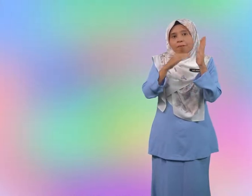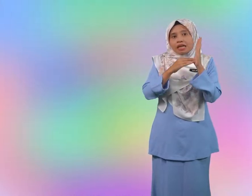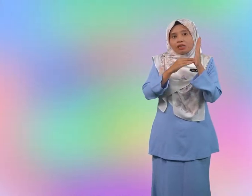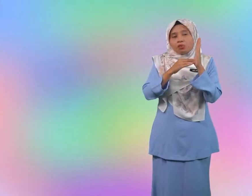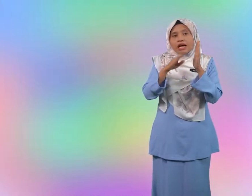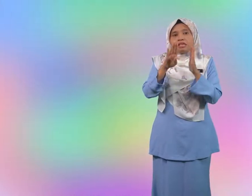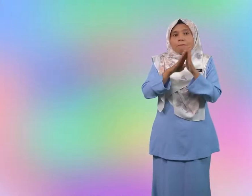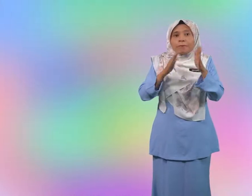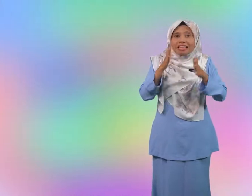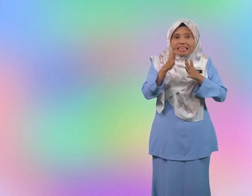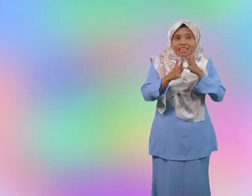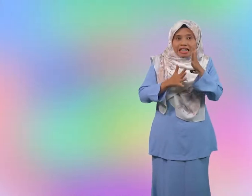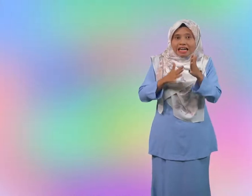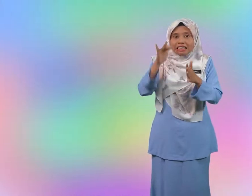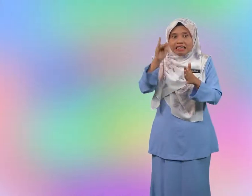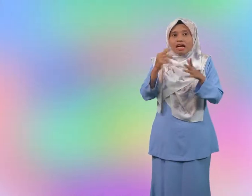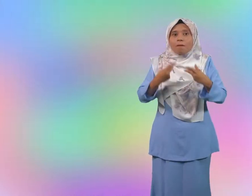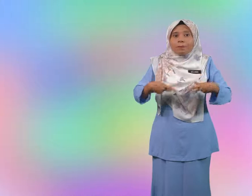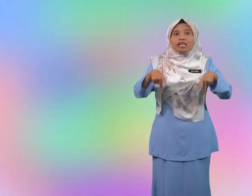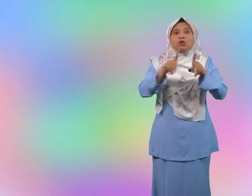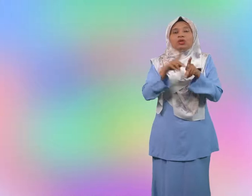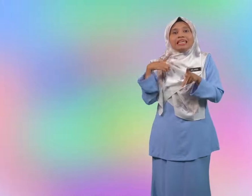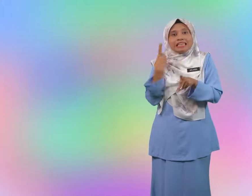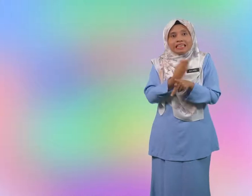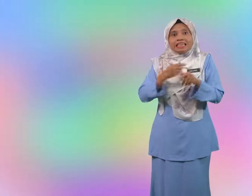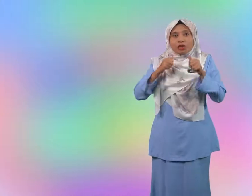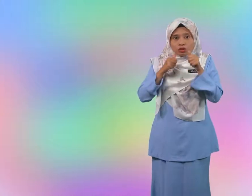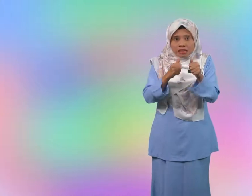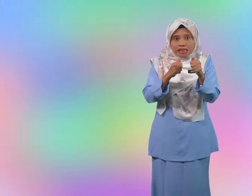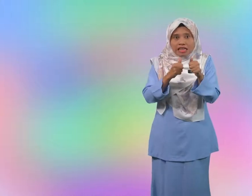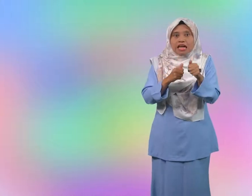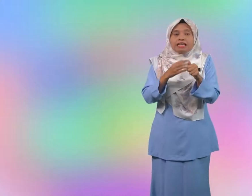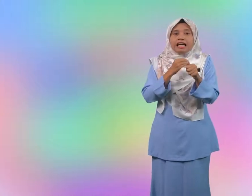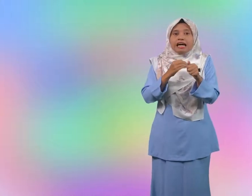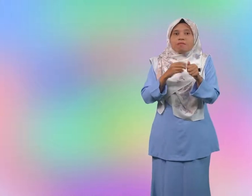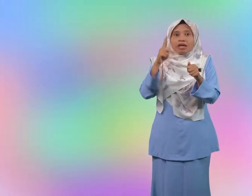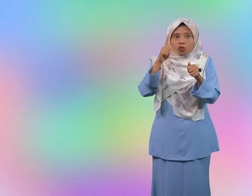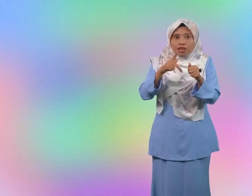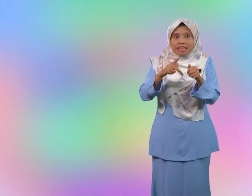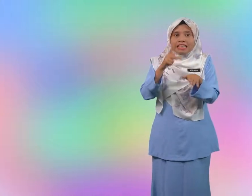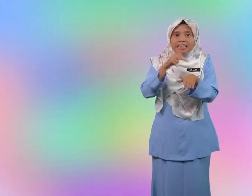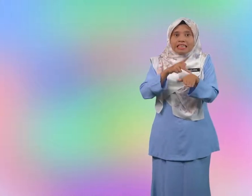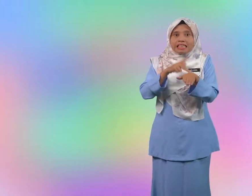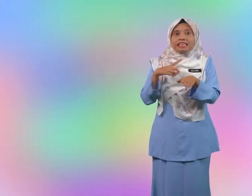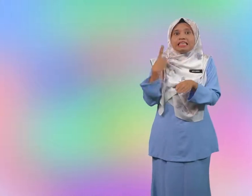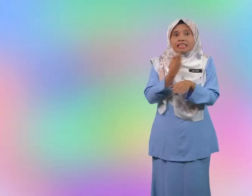-peraturan berisyarat yang perlu kita ikuti dan patuhi ketika kita